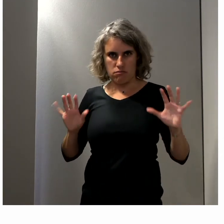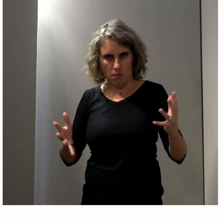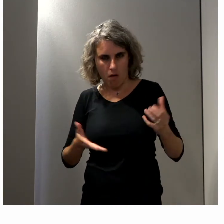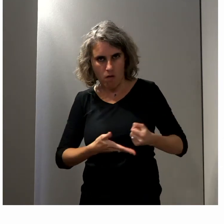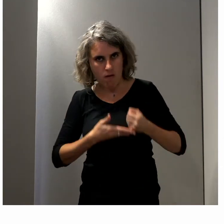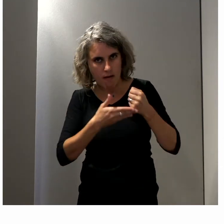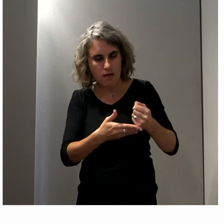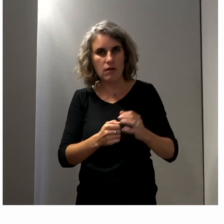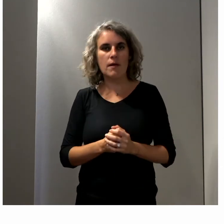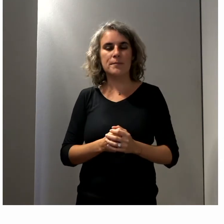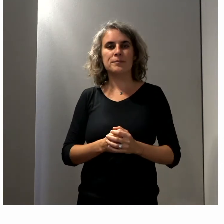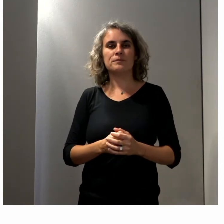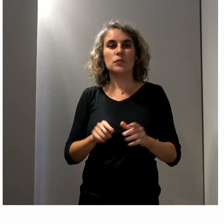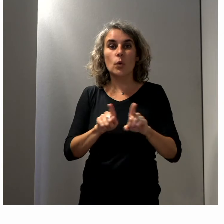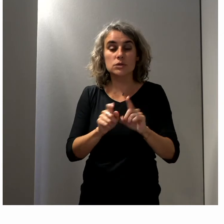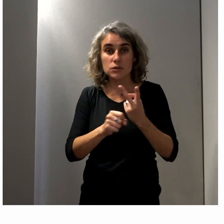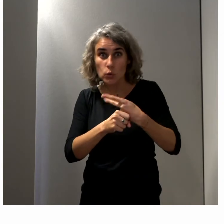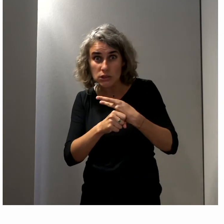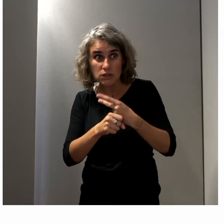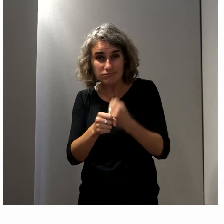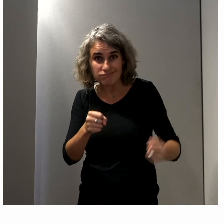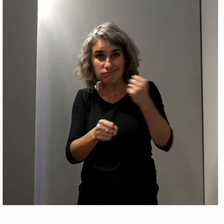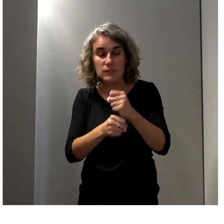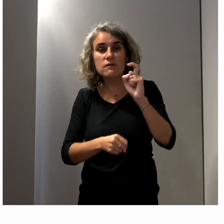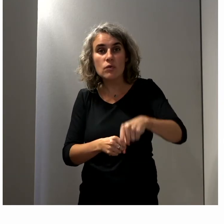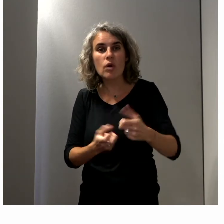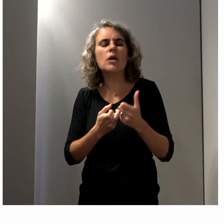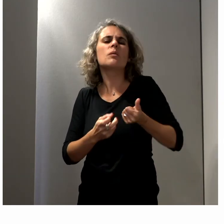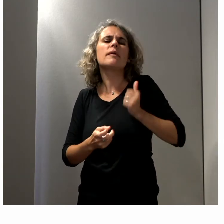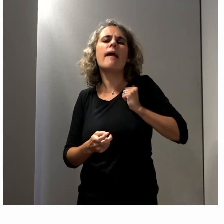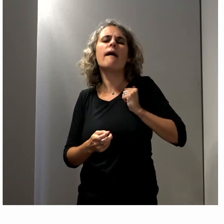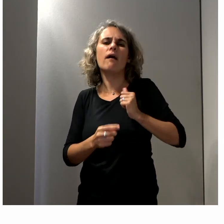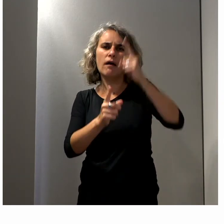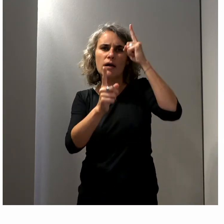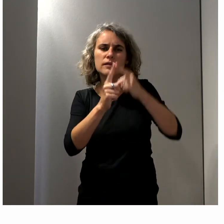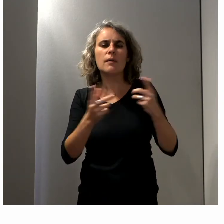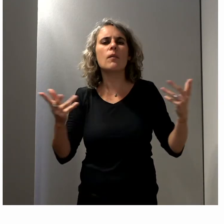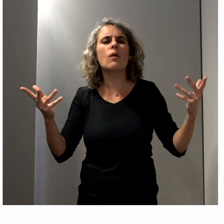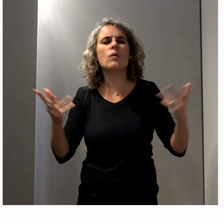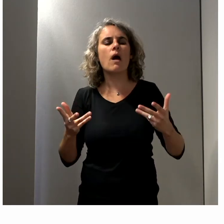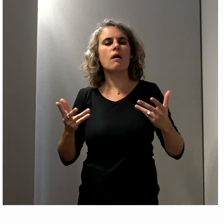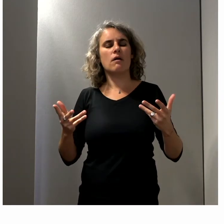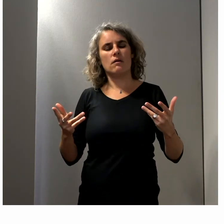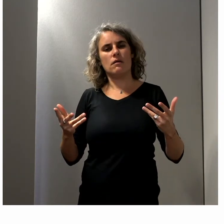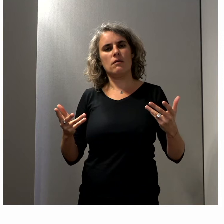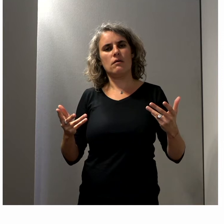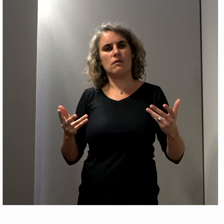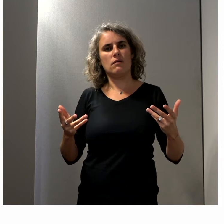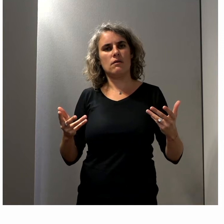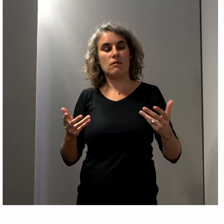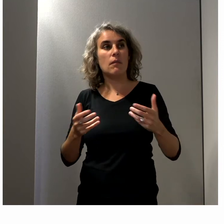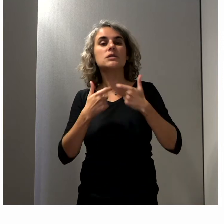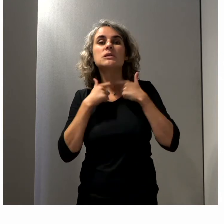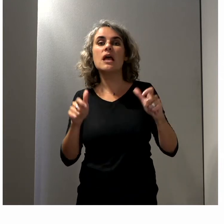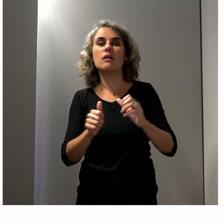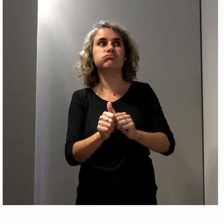nécessaires ? Est-ce qu'il y a des outils à développer ? Hier, y avait un sujet sur le retard d'accessibilité à qui